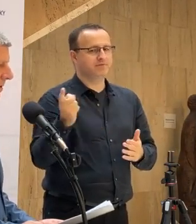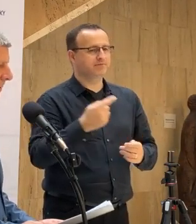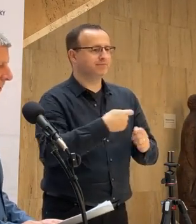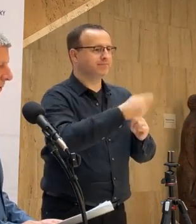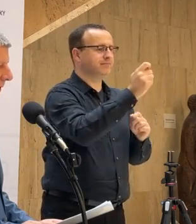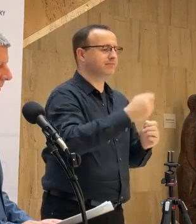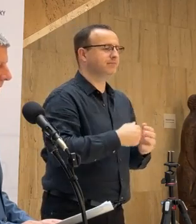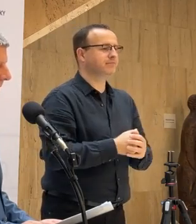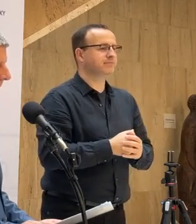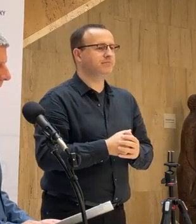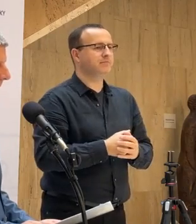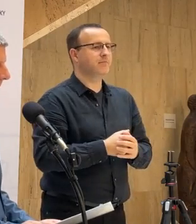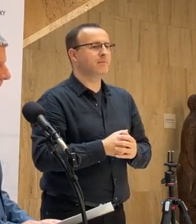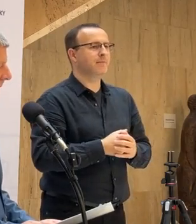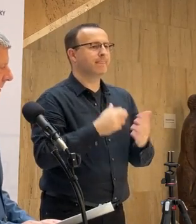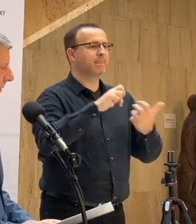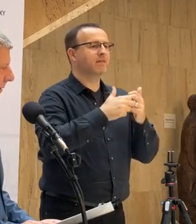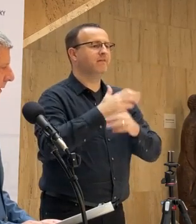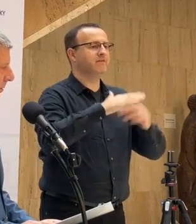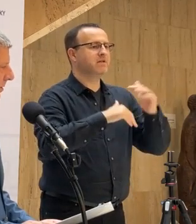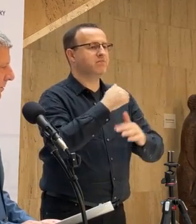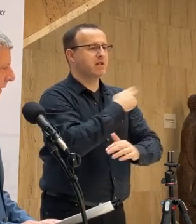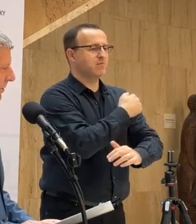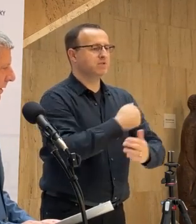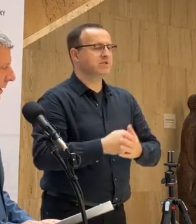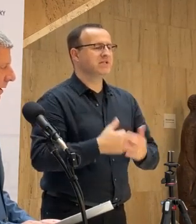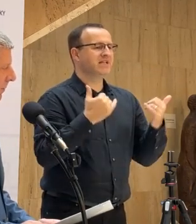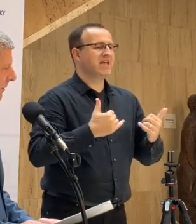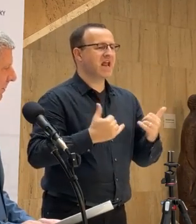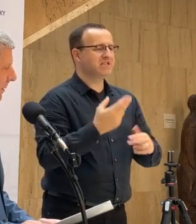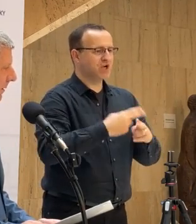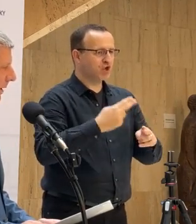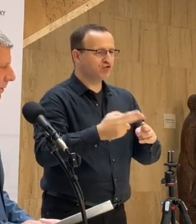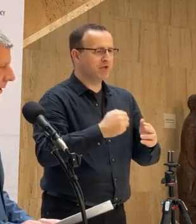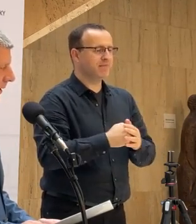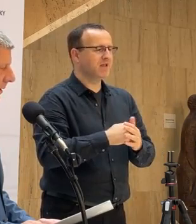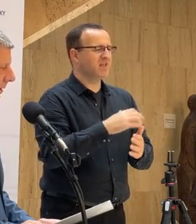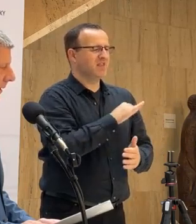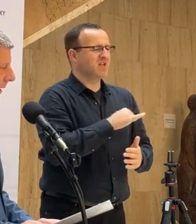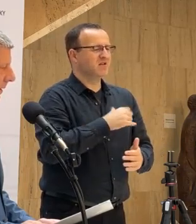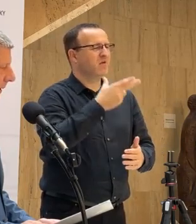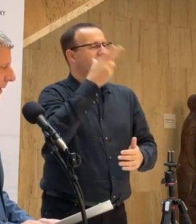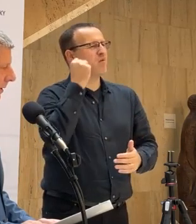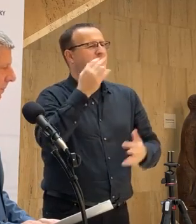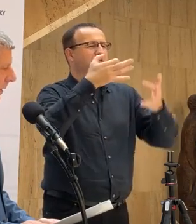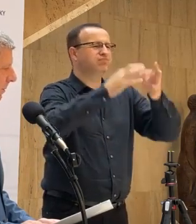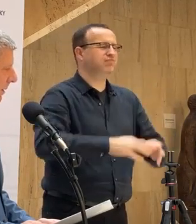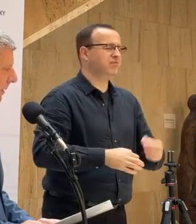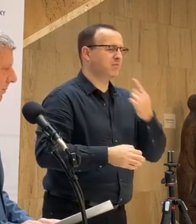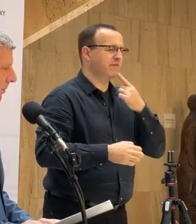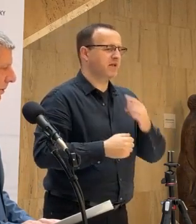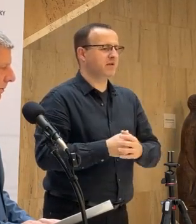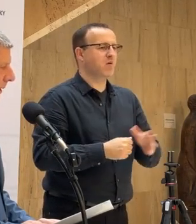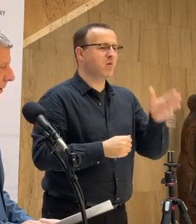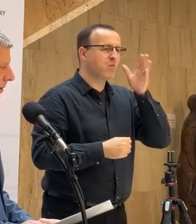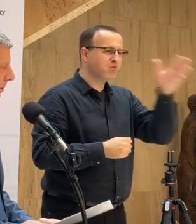problém vystavby nemocnic je toho času v riešení a nerad by som niektoré detaily prezrázal dopredu.